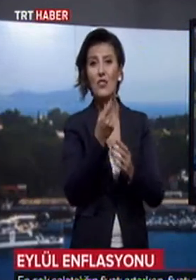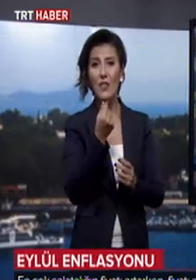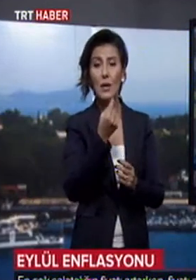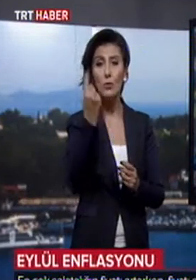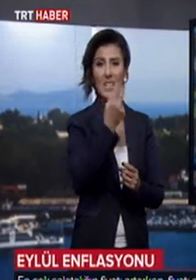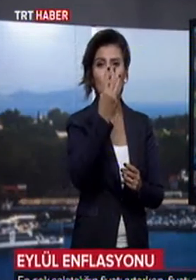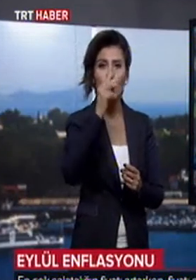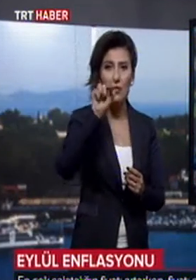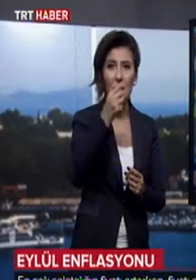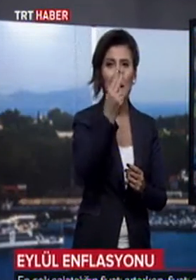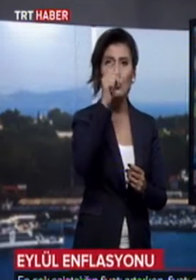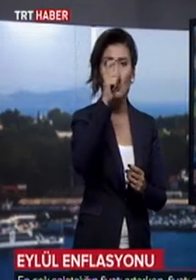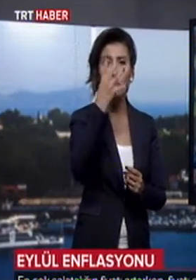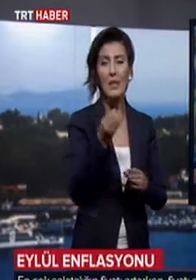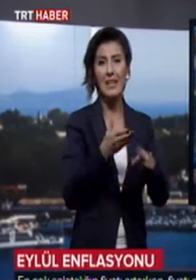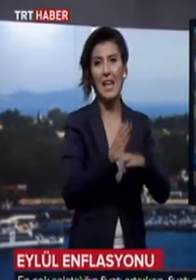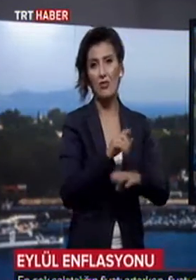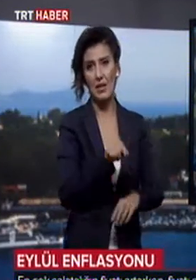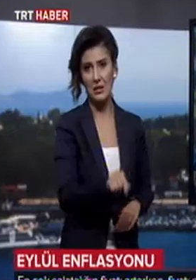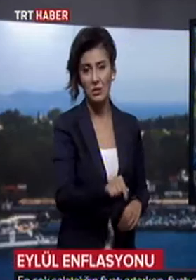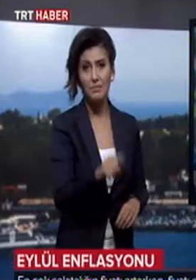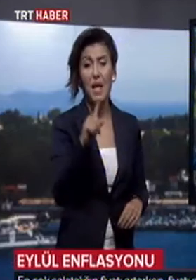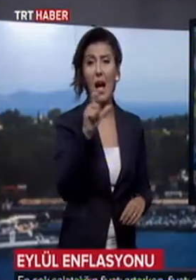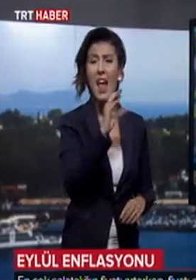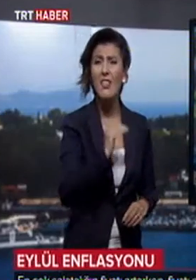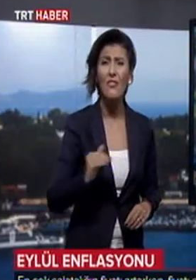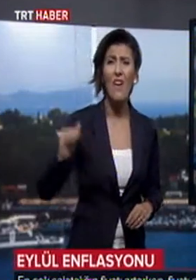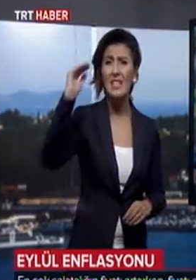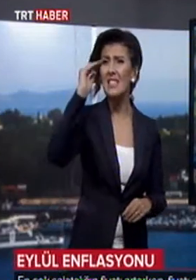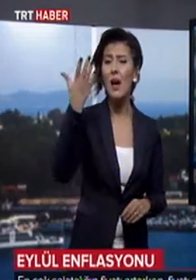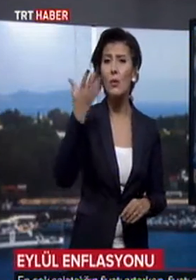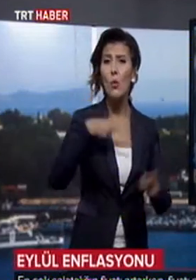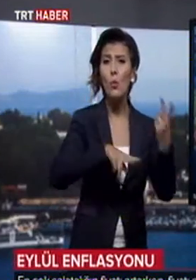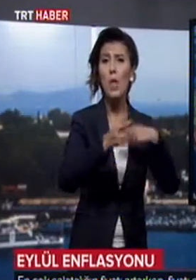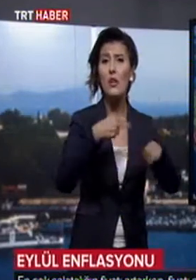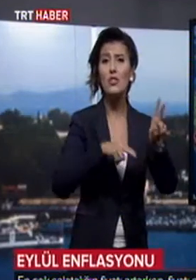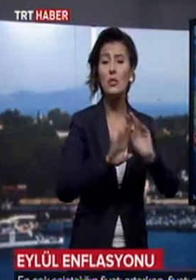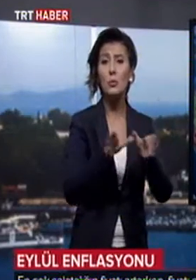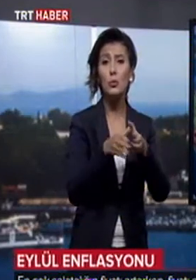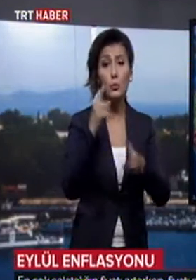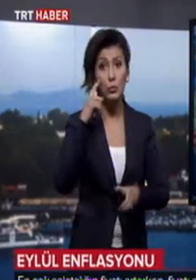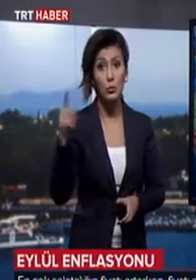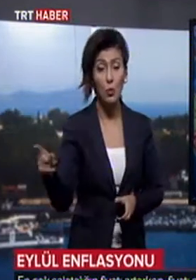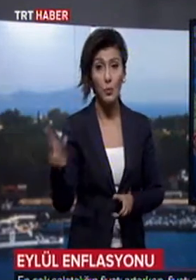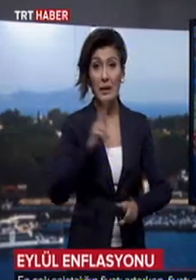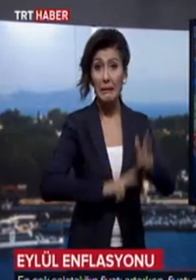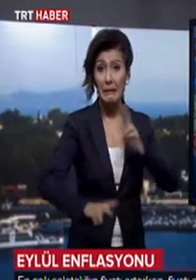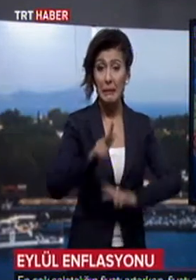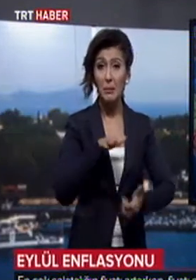,79 olarak gerçekleşti. Aylık en yüksek artış ulaştırma grubunda görülürken, giyim ve ayakkabı